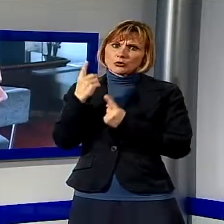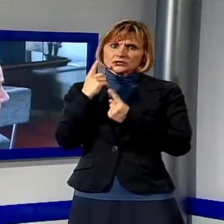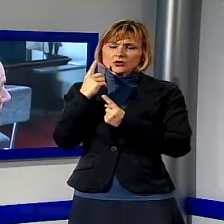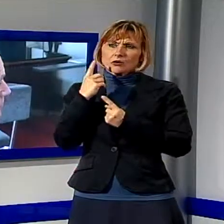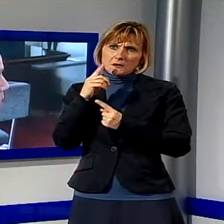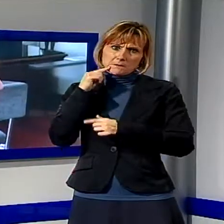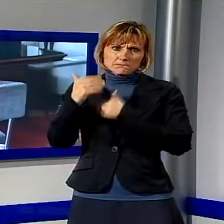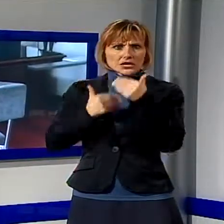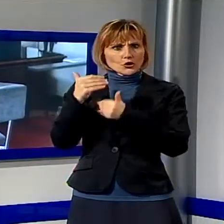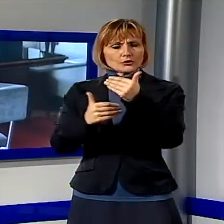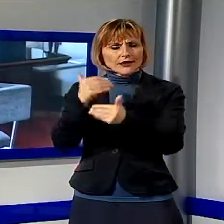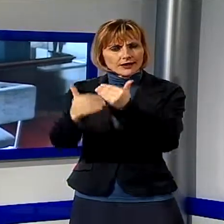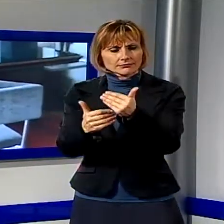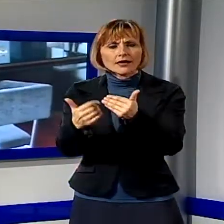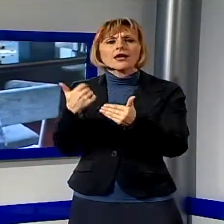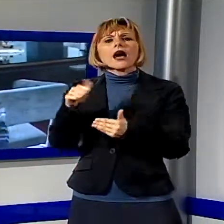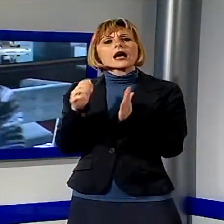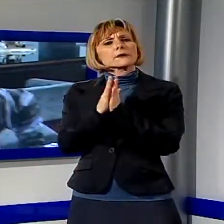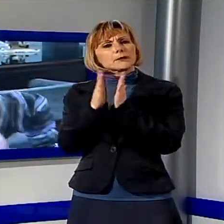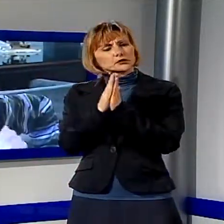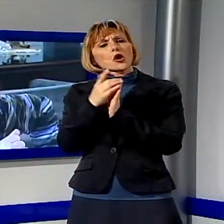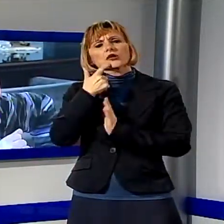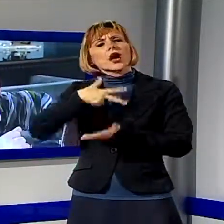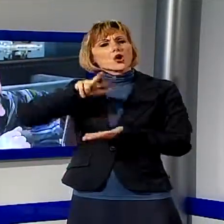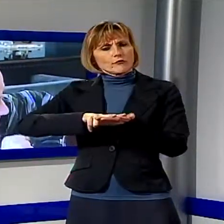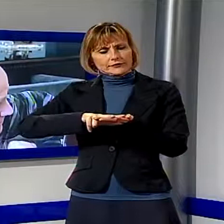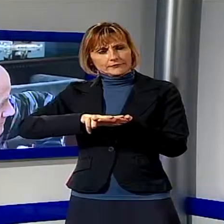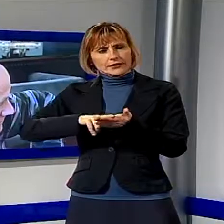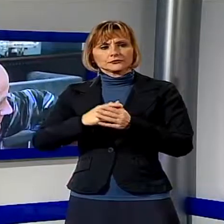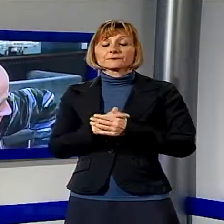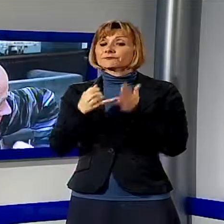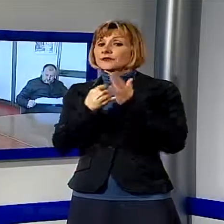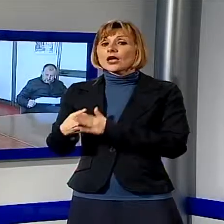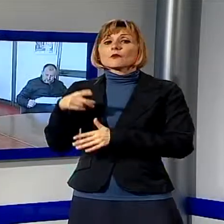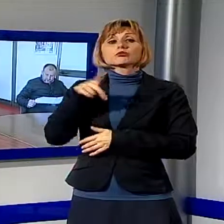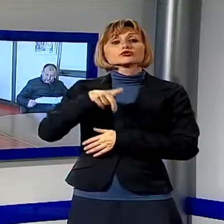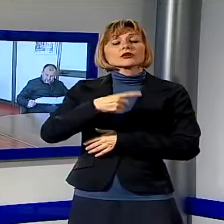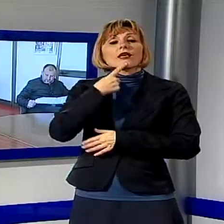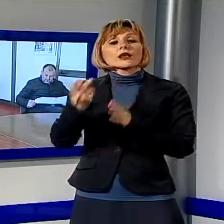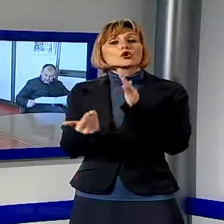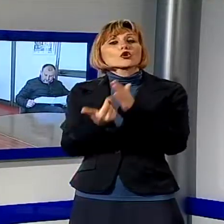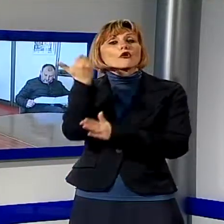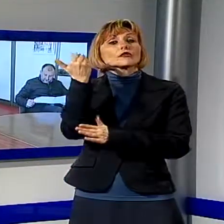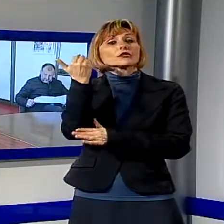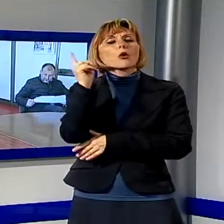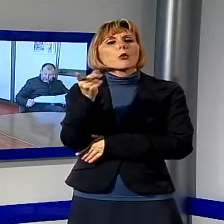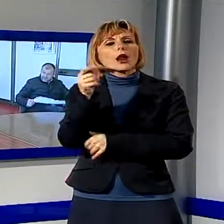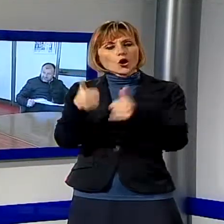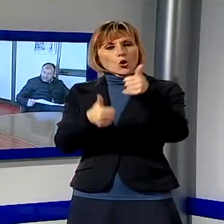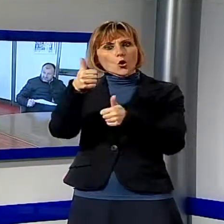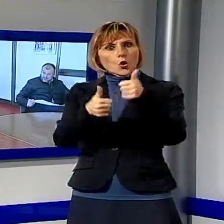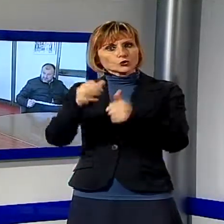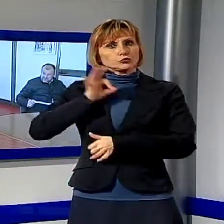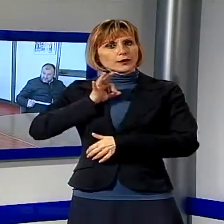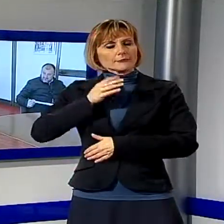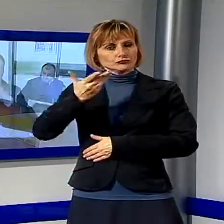degli ultimi anni e anche la parrocchia ne ha dato atto. Infine Puccinelli ha svelato l'altra grande novità di quest'anno, il concorso a premi.